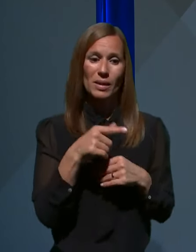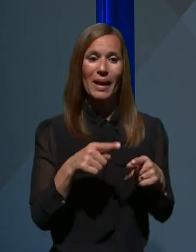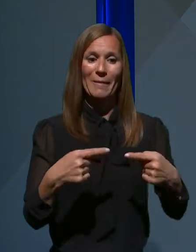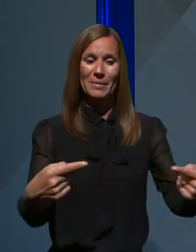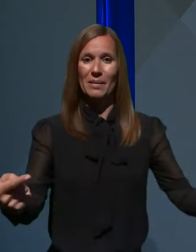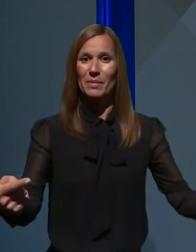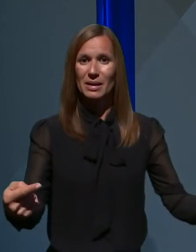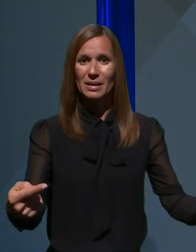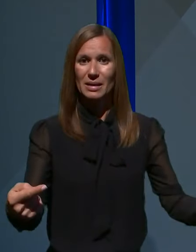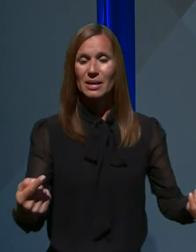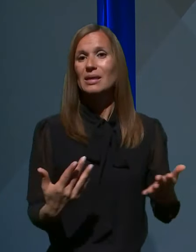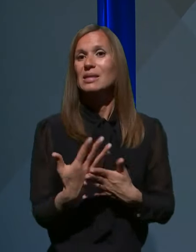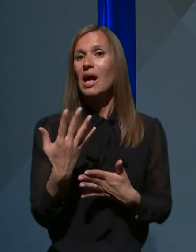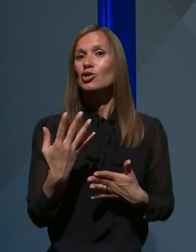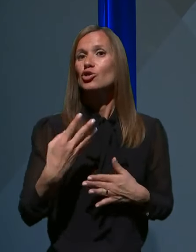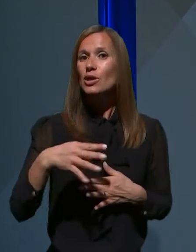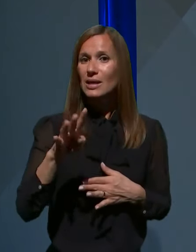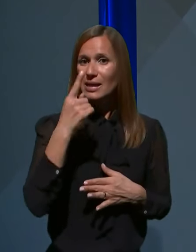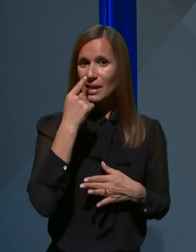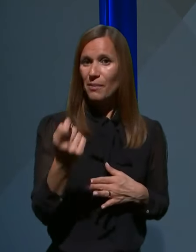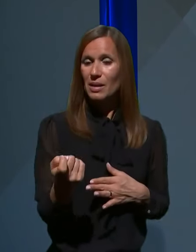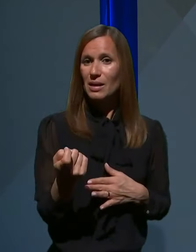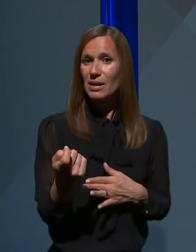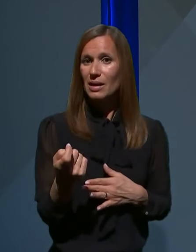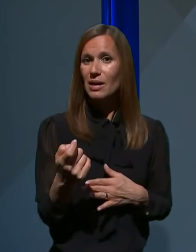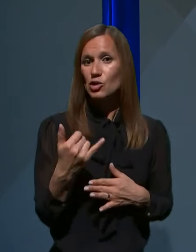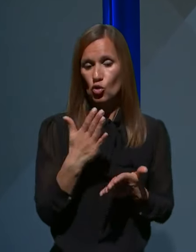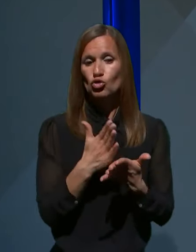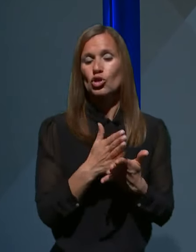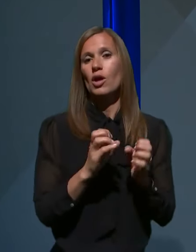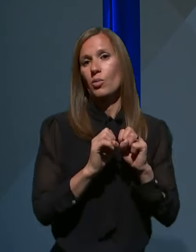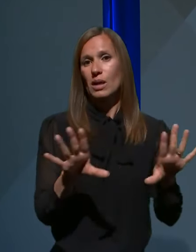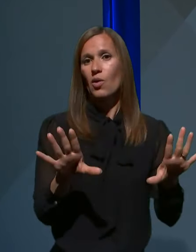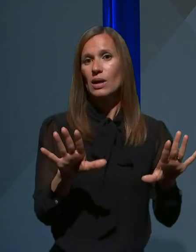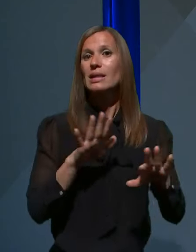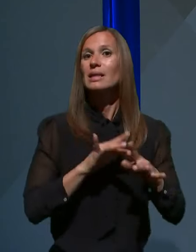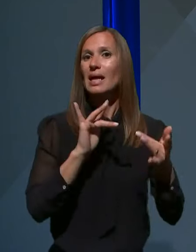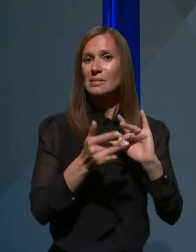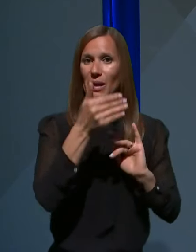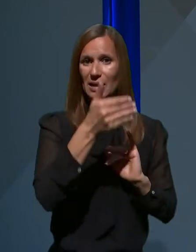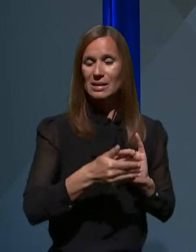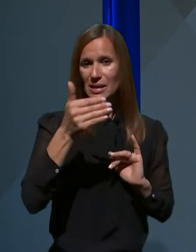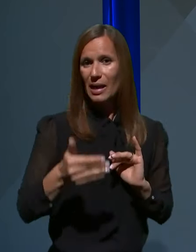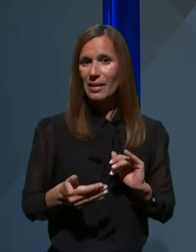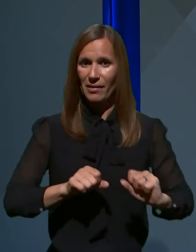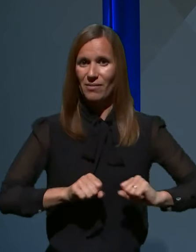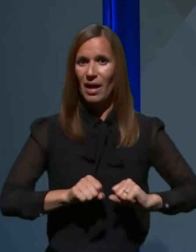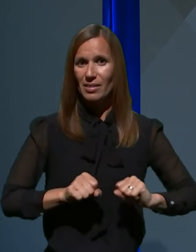za 14. april so zdaj že objavljeni na spletnih straneh vlade.